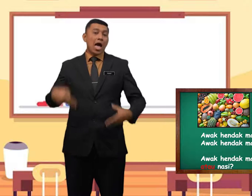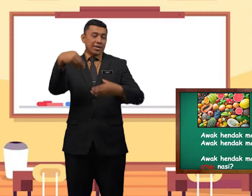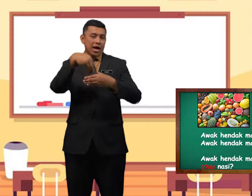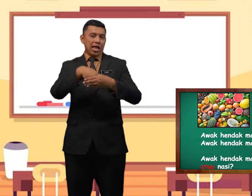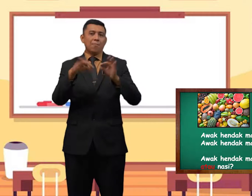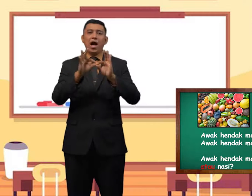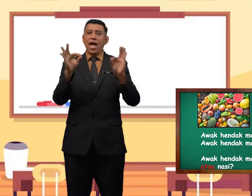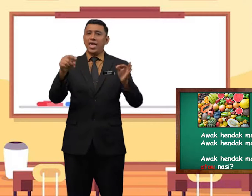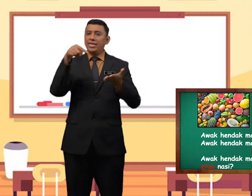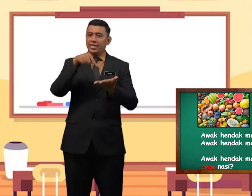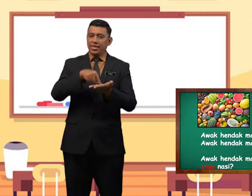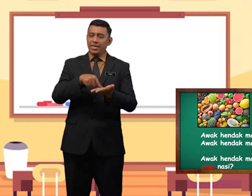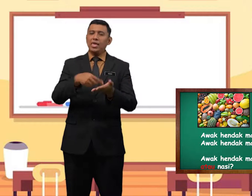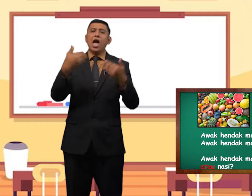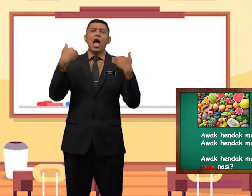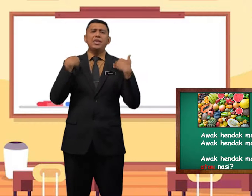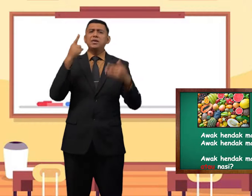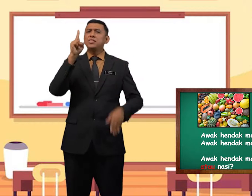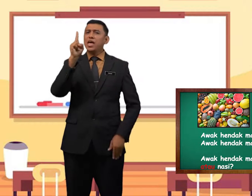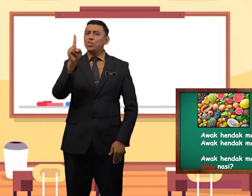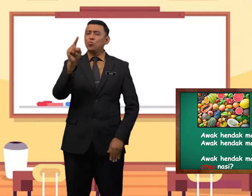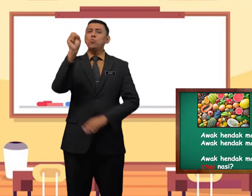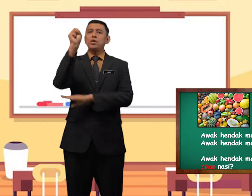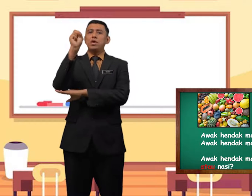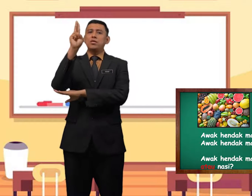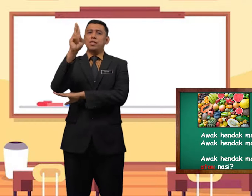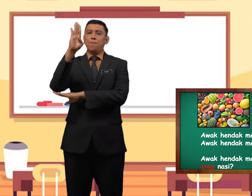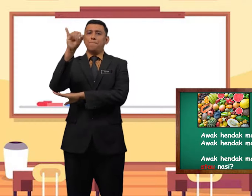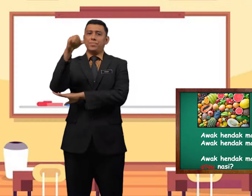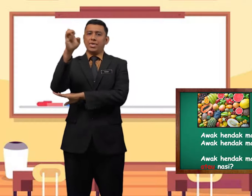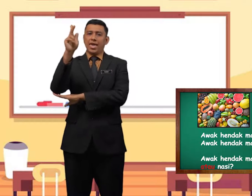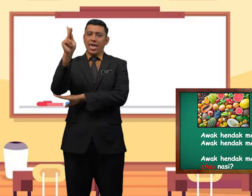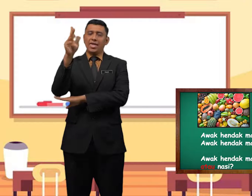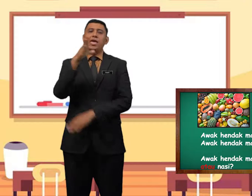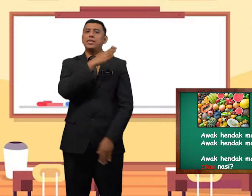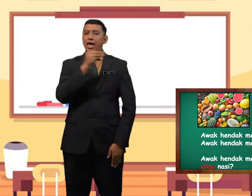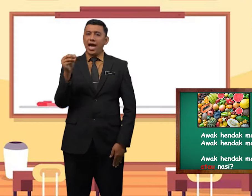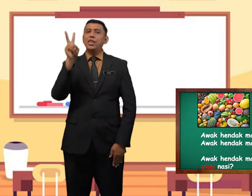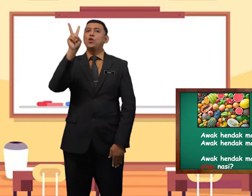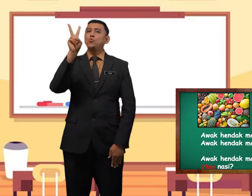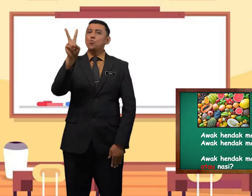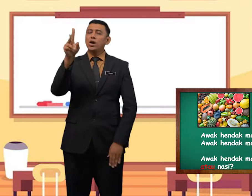Dalam ayat ini ada satu subjek dan dua